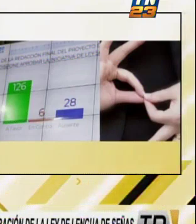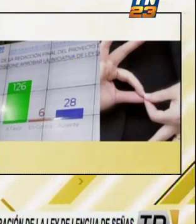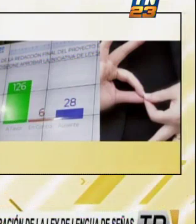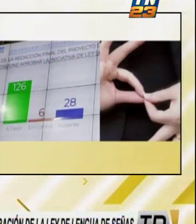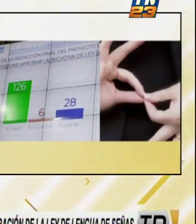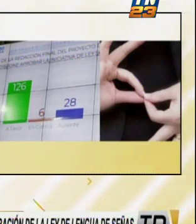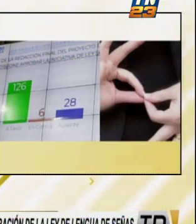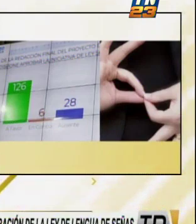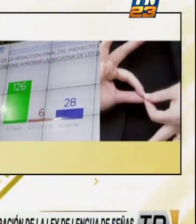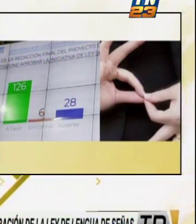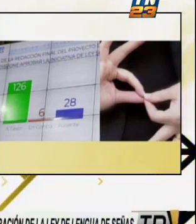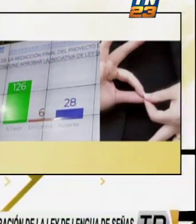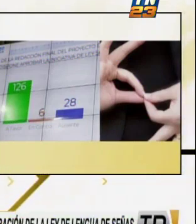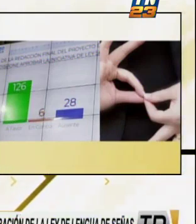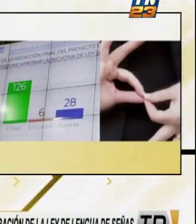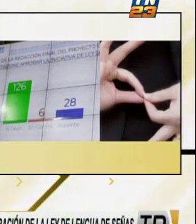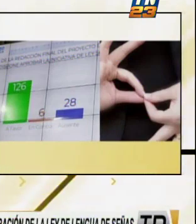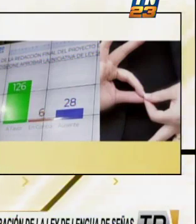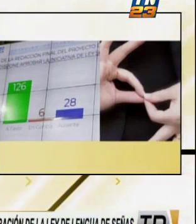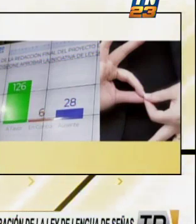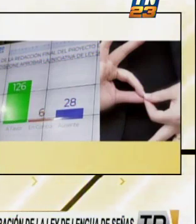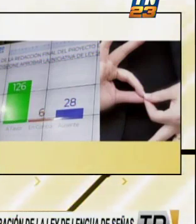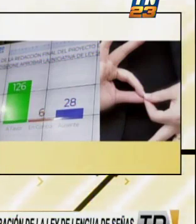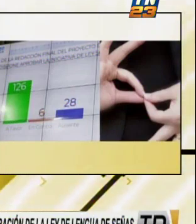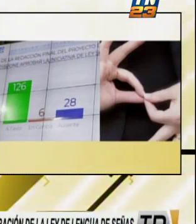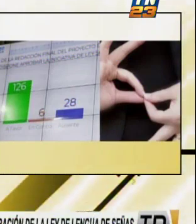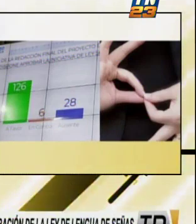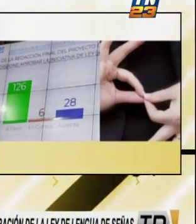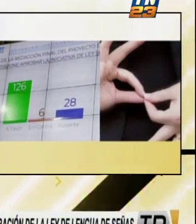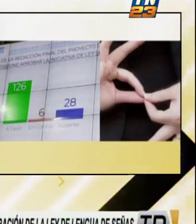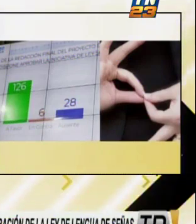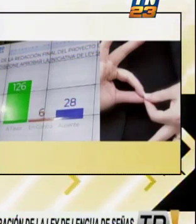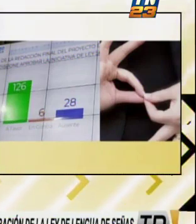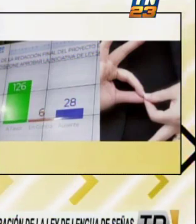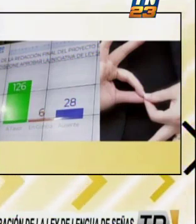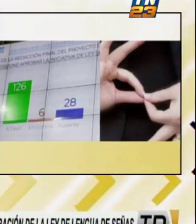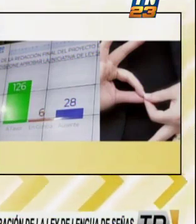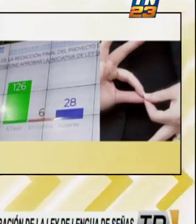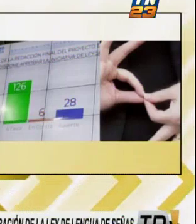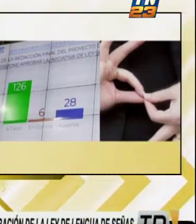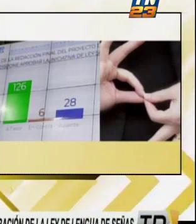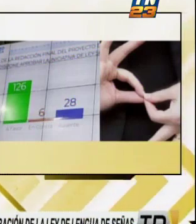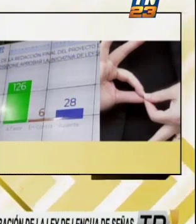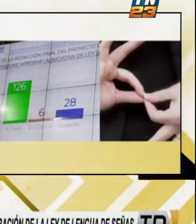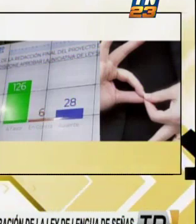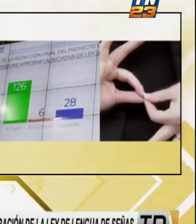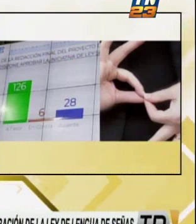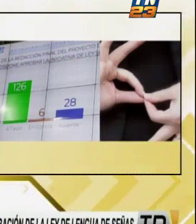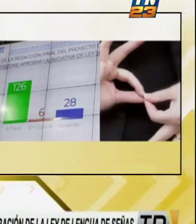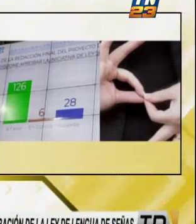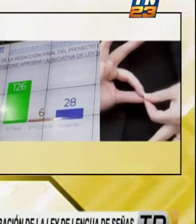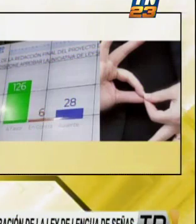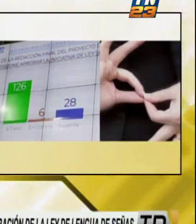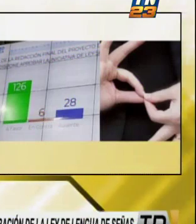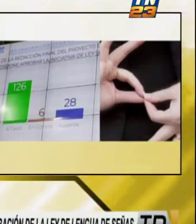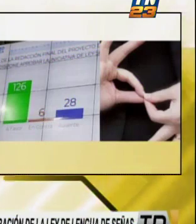de trabajo y ser atendidos, y por eso creo yo que la normativa tiene como propósito que se les pueda dar las mismas oportunidades, y en ese sentido,